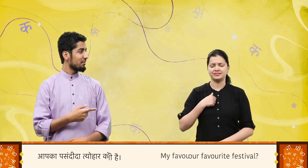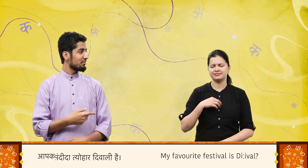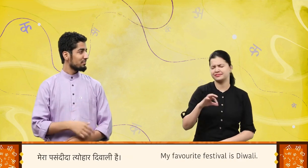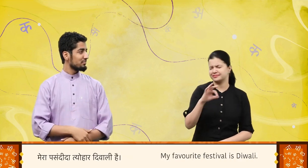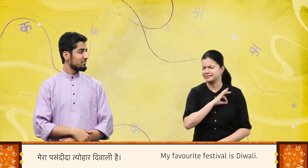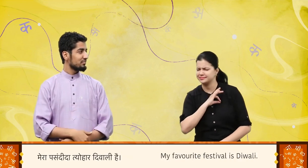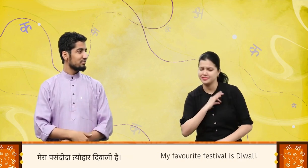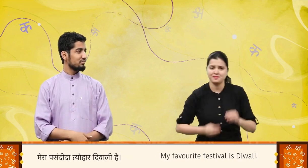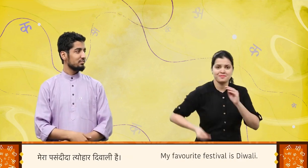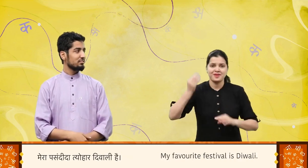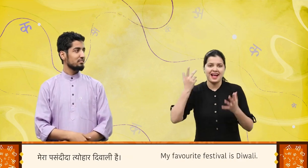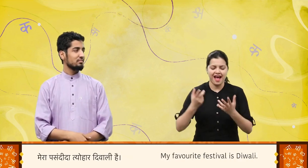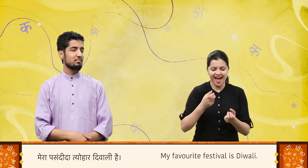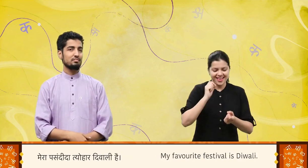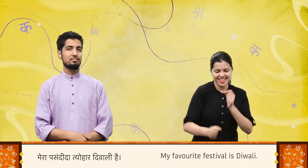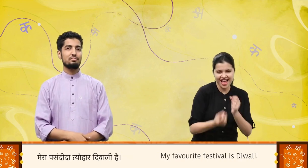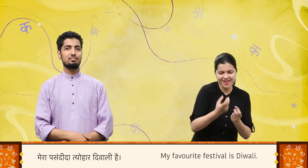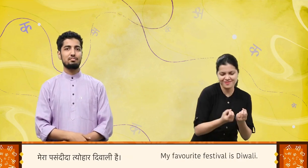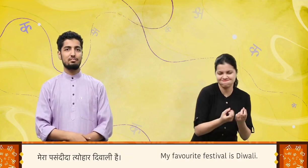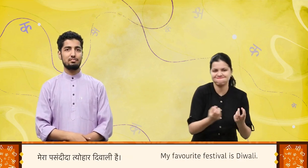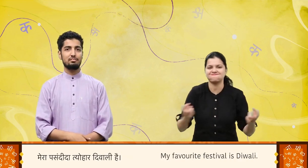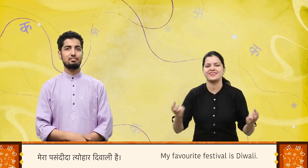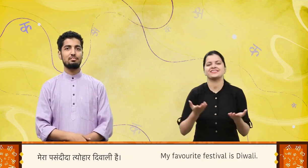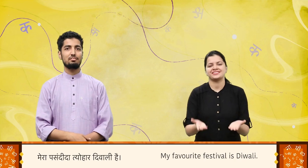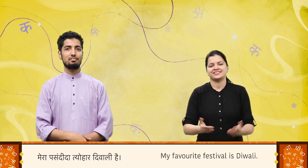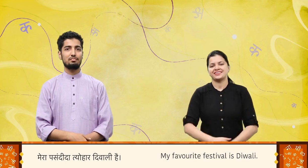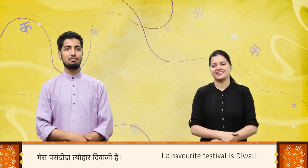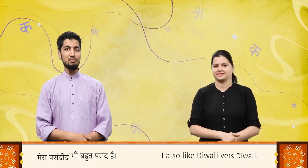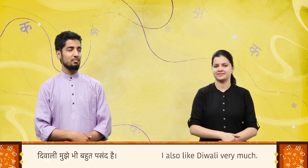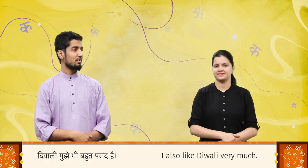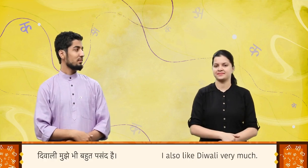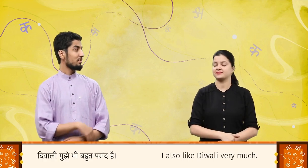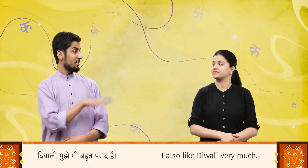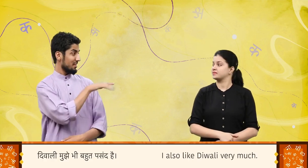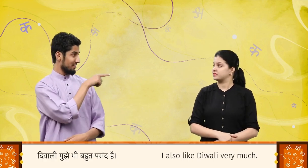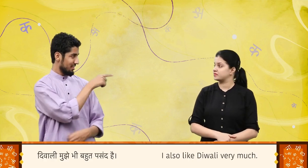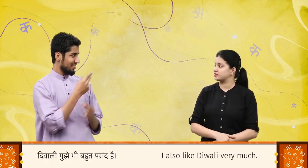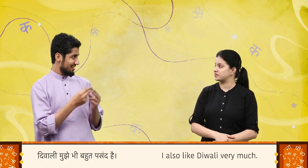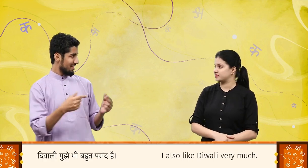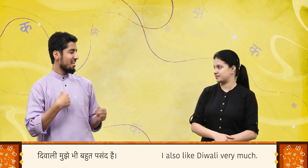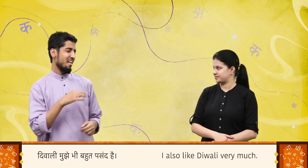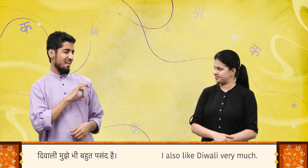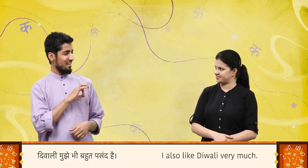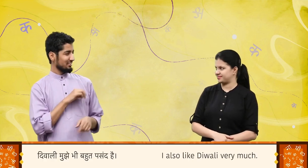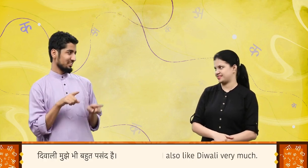मेरा पसंदीदा त्योहार दिवाली है दिवाली मुझे भी बहुत पसंद है